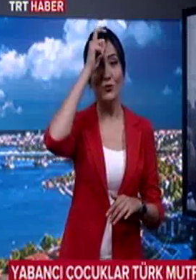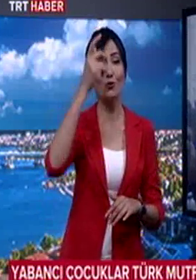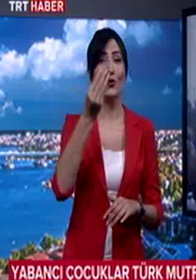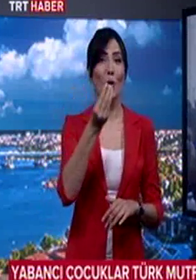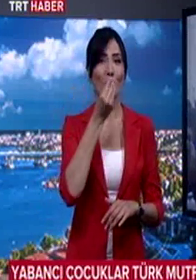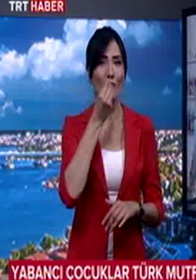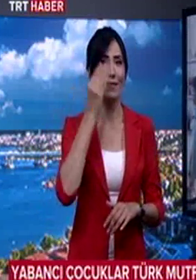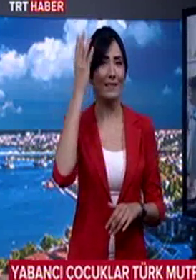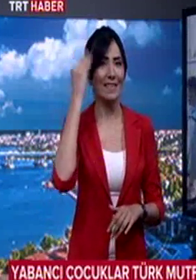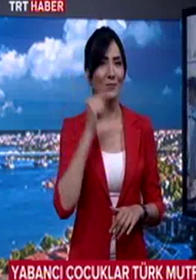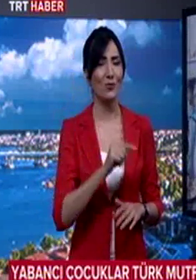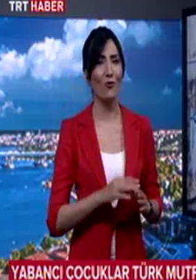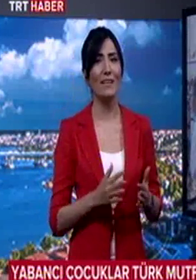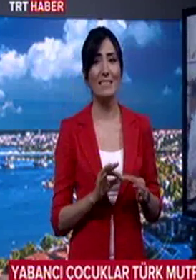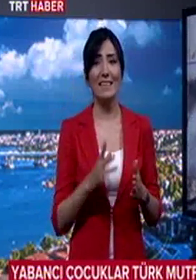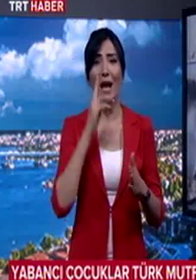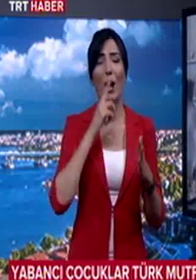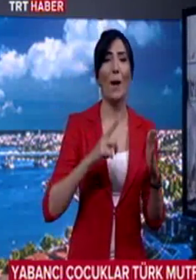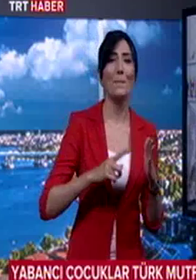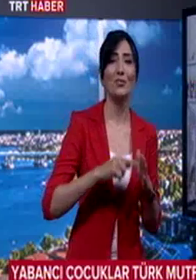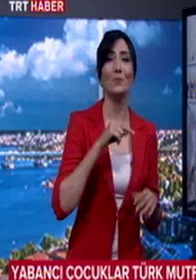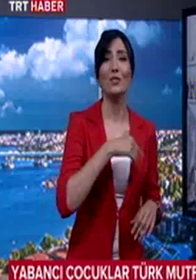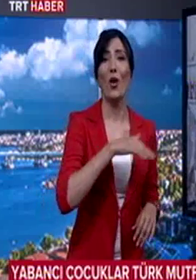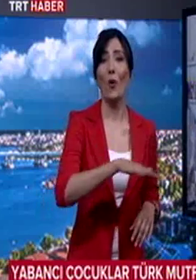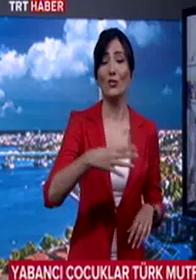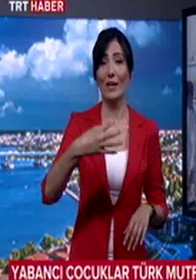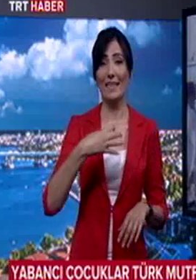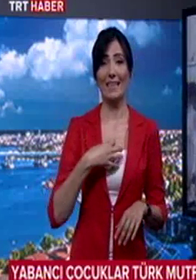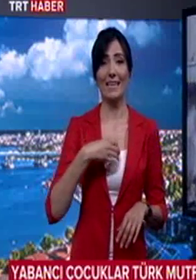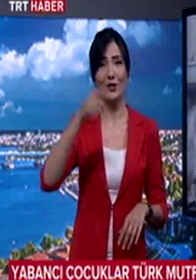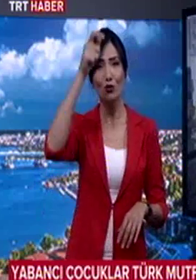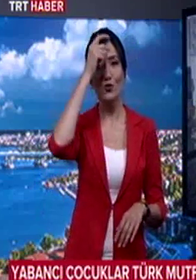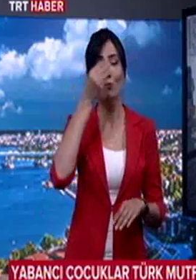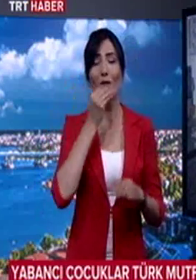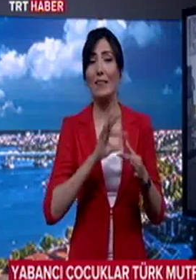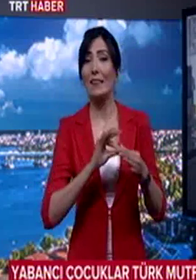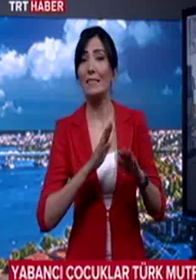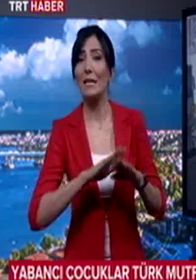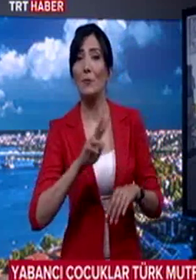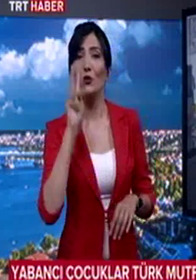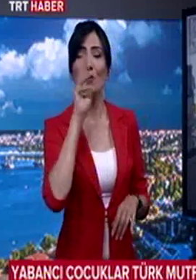tanıdı. Zaten amacımız da öğrencilerin kendilerinin Türk mutfağının nasıl yapıldığını görebilmesi açısından çok iyi oldu.